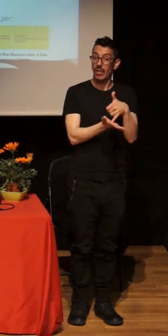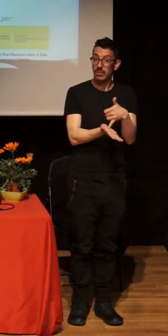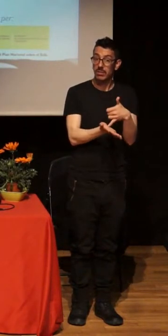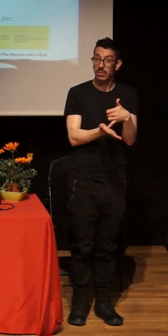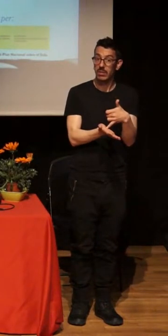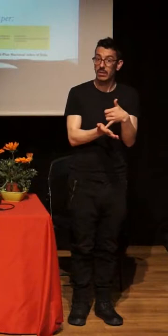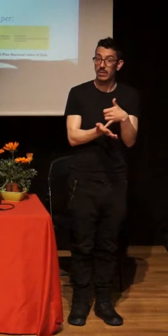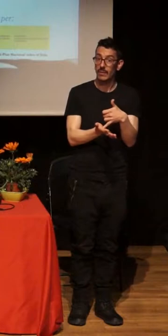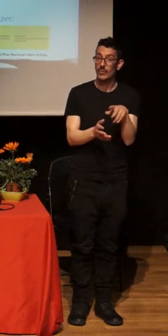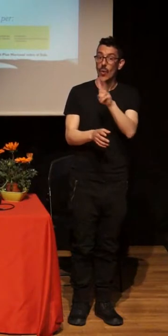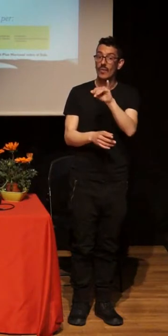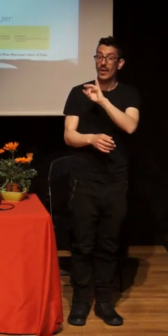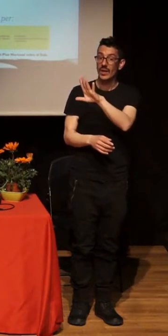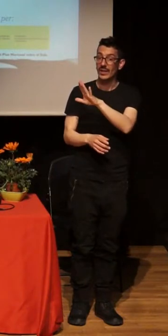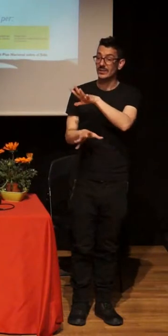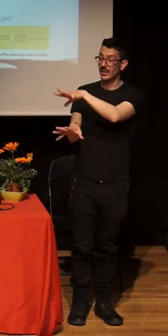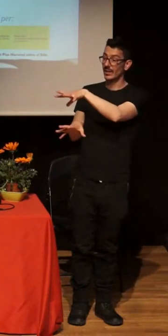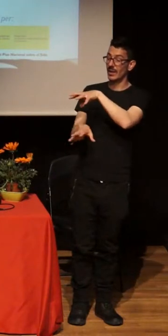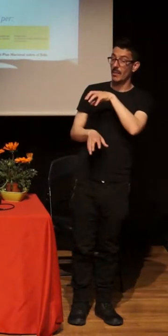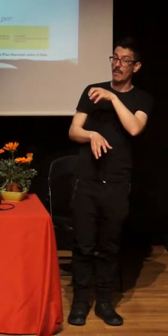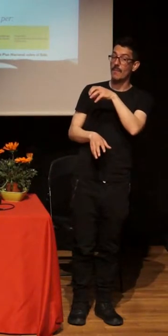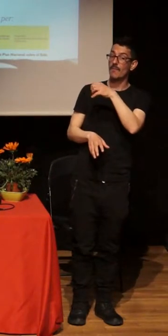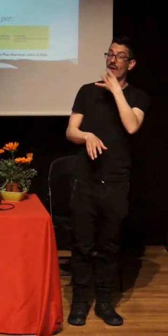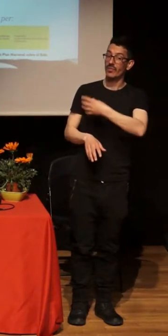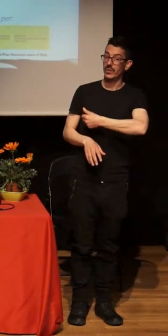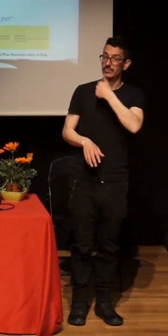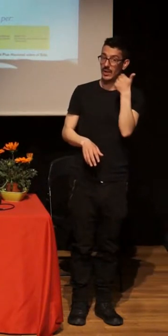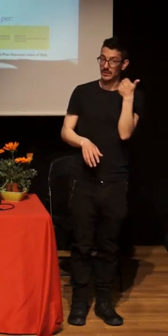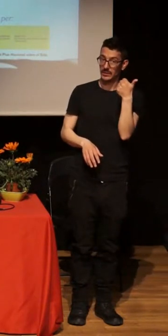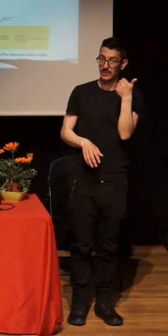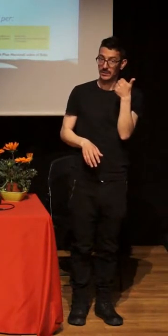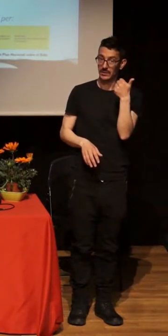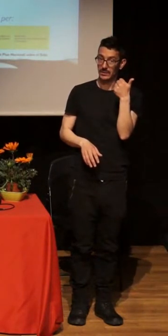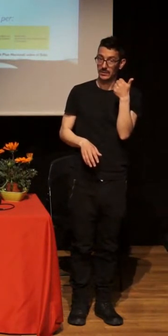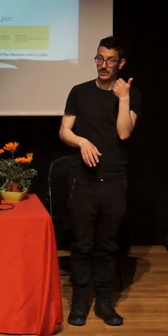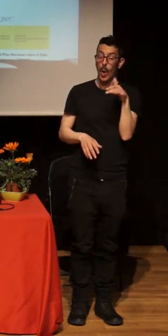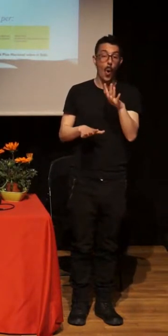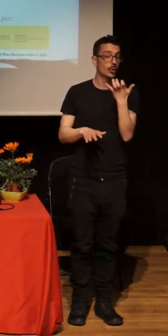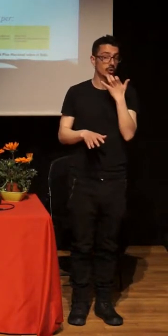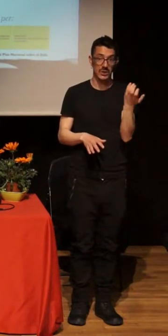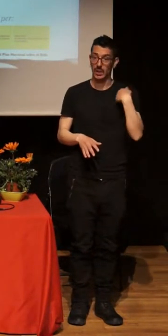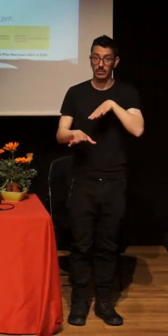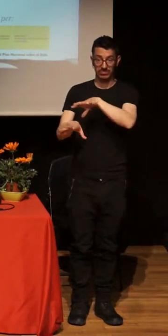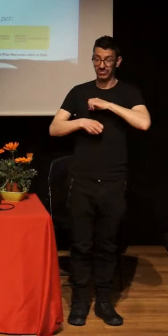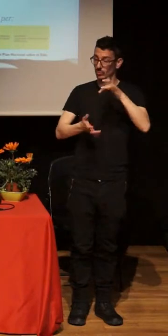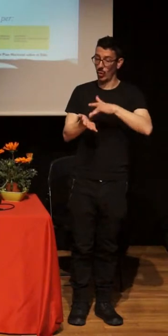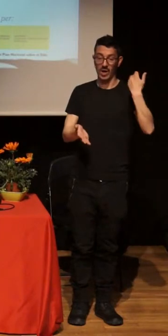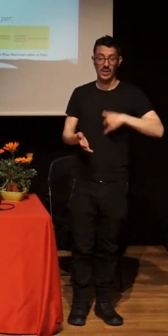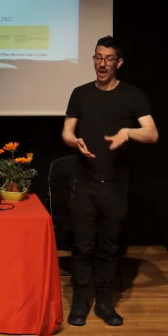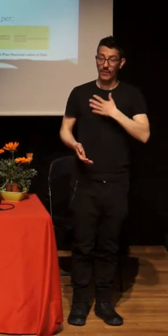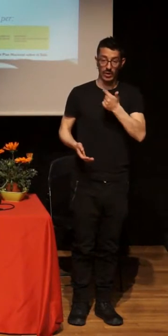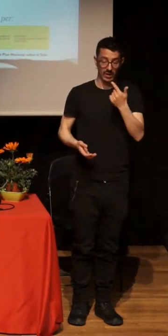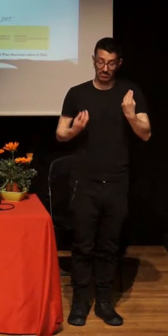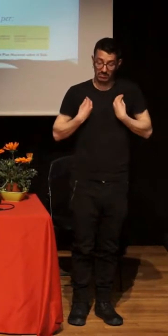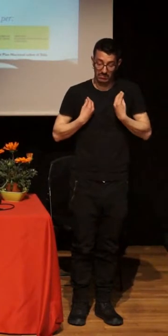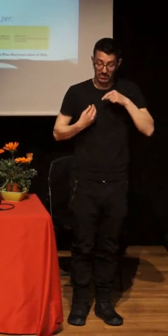en el momento en el que estén infectadas por el VIH para que sean estigmatizadas y sus derechos no sean vulnerables de forma